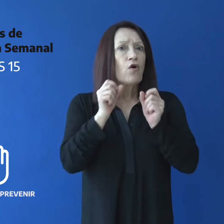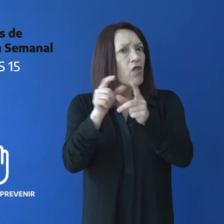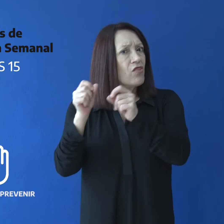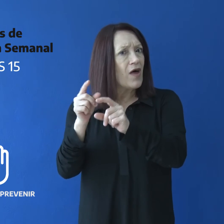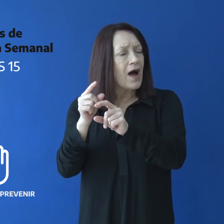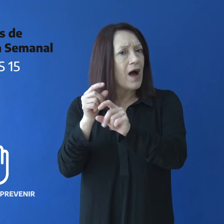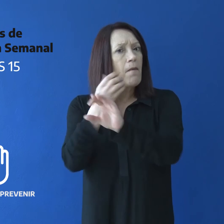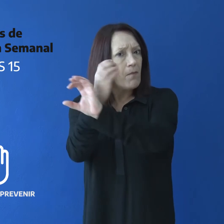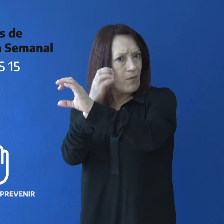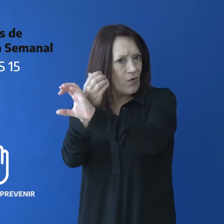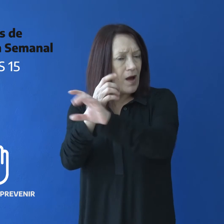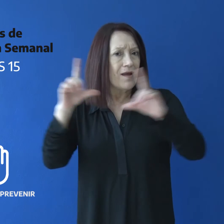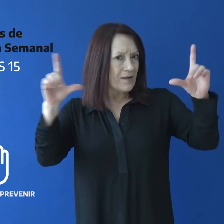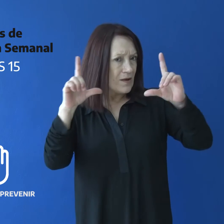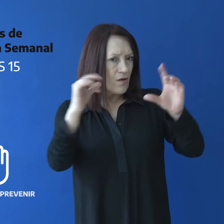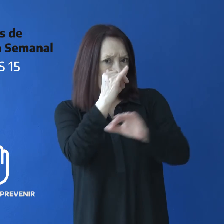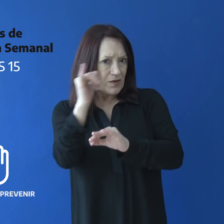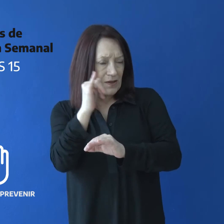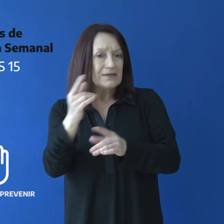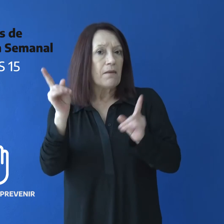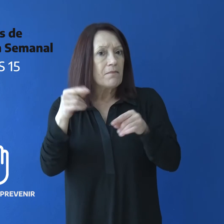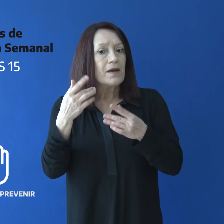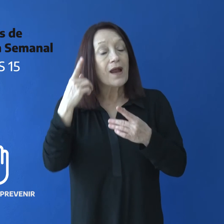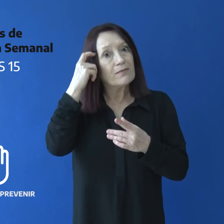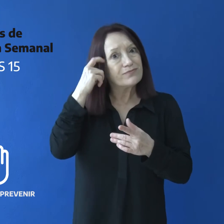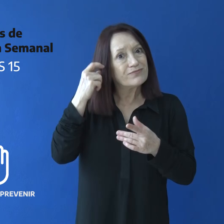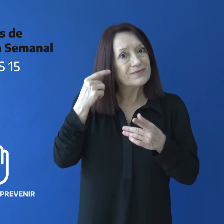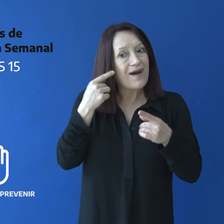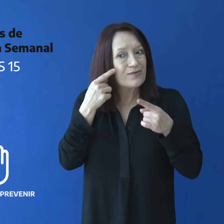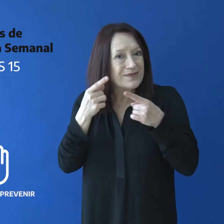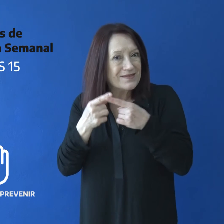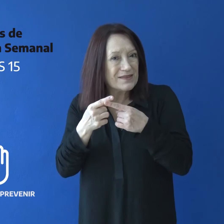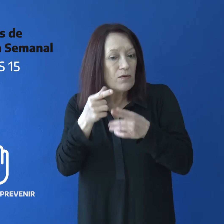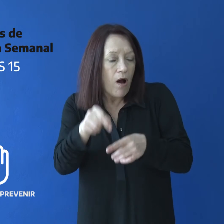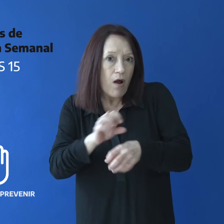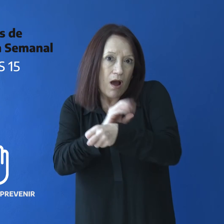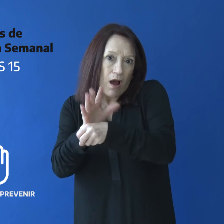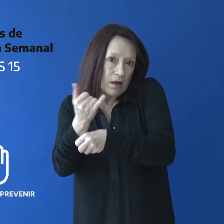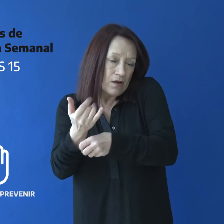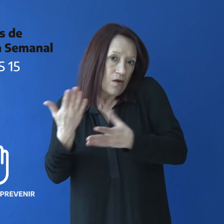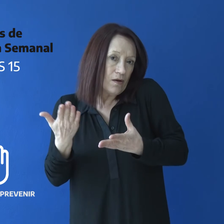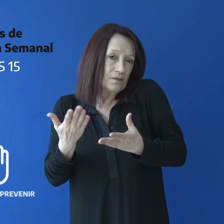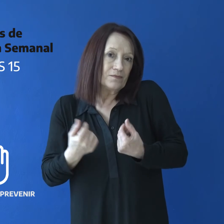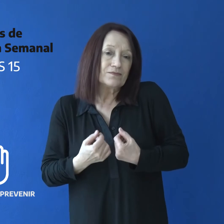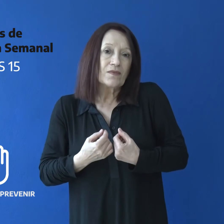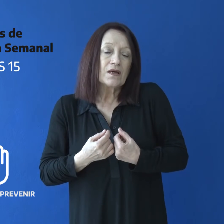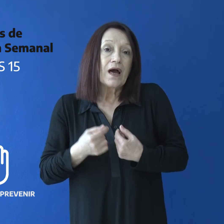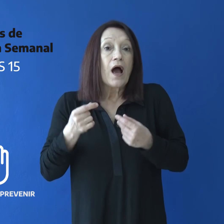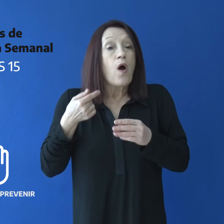accedan a las aulas virtuales y contenido educativo en el contexto de la pandemia actual. Ante esta solicitud,